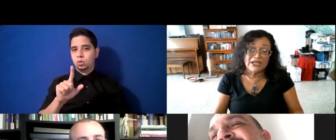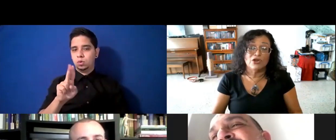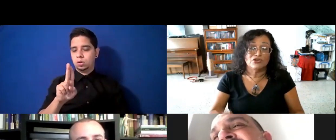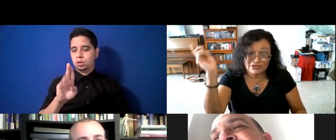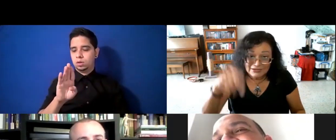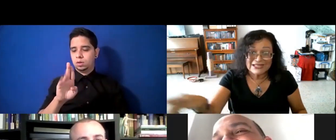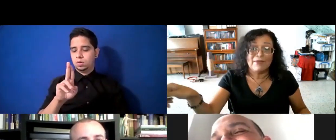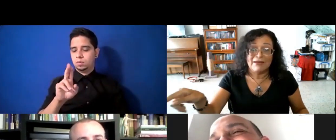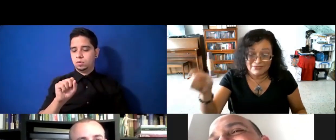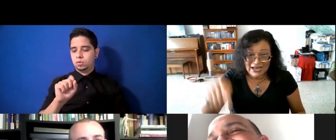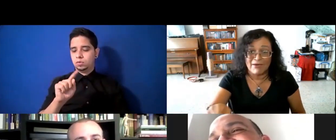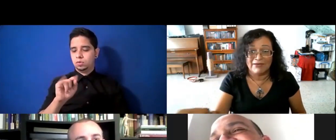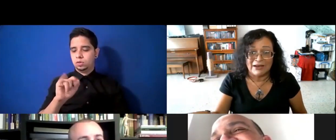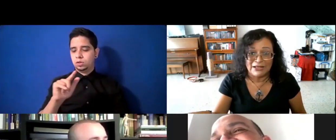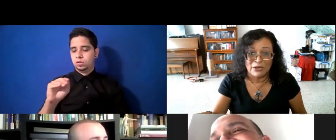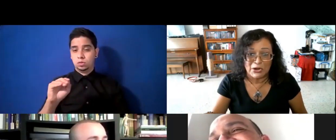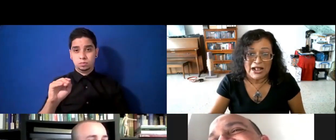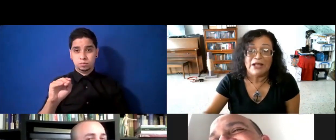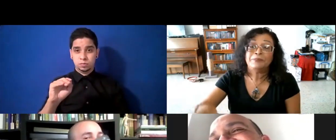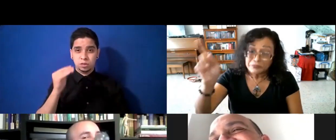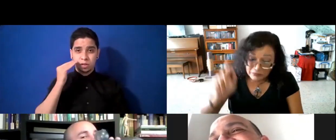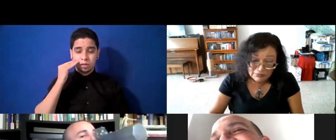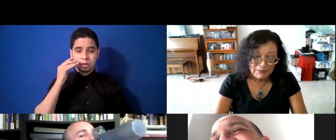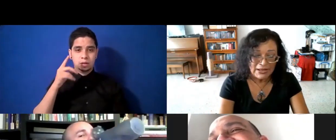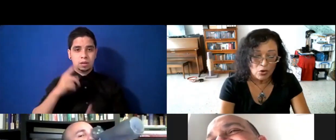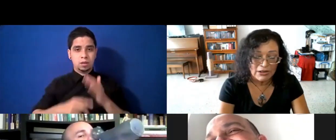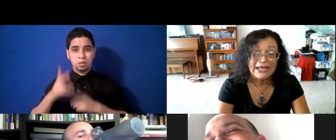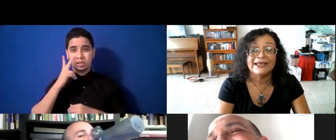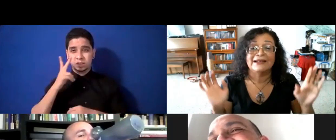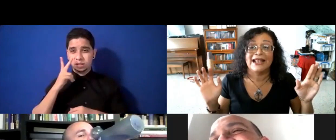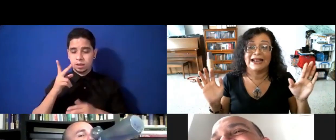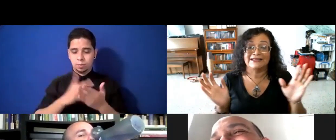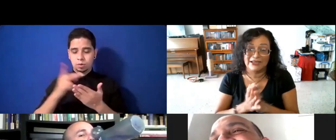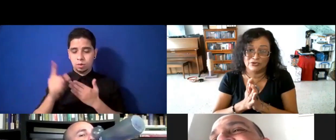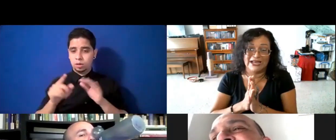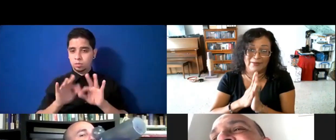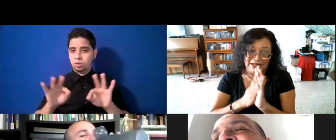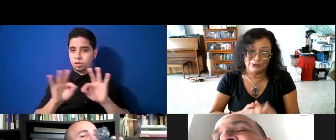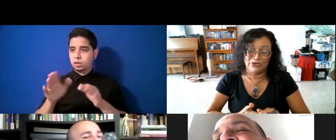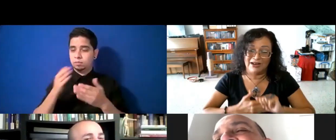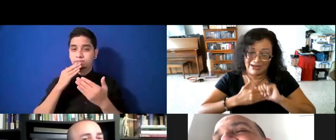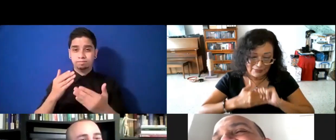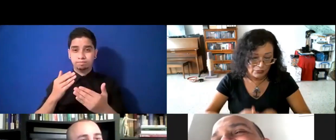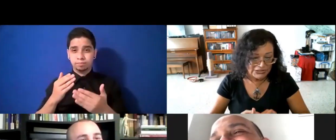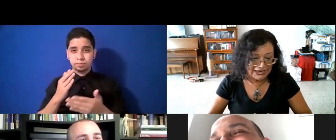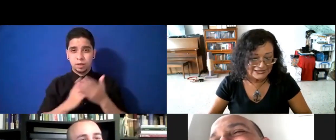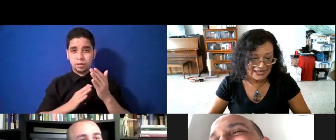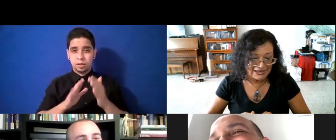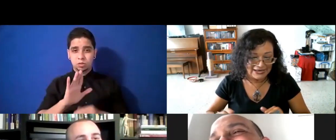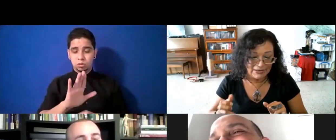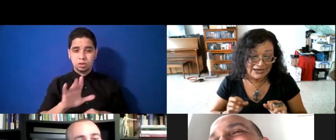duda. Y yo sé que vas a estar viendo el programa, pero hay que darle las gracias, yo sé que de parte tuya, les van a dar muchas gracias, el